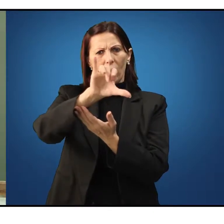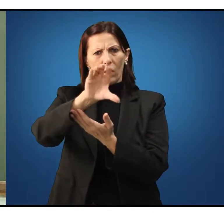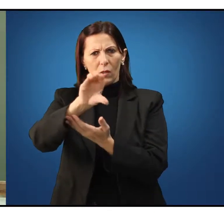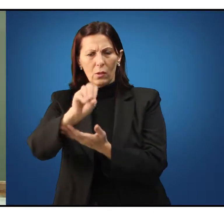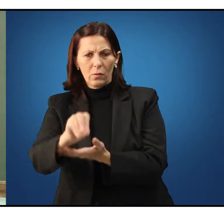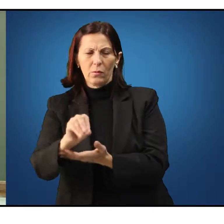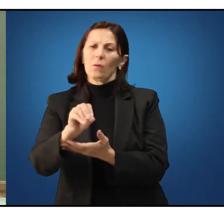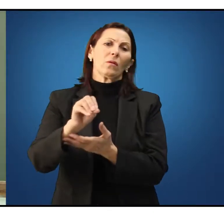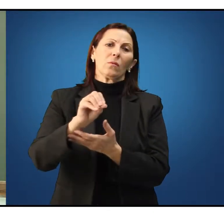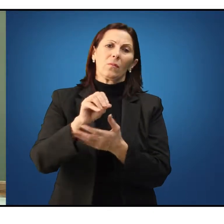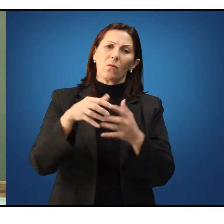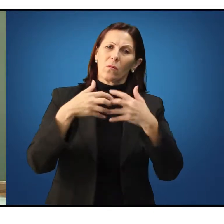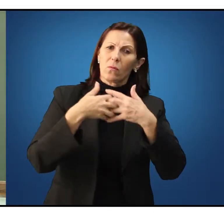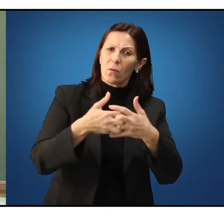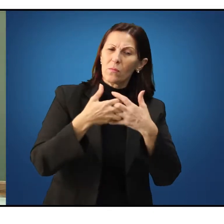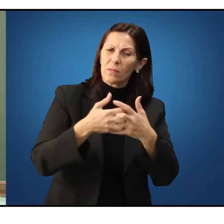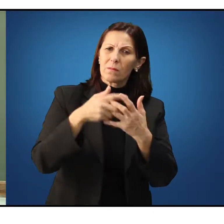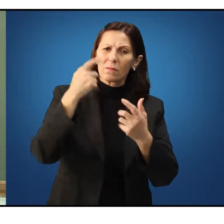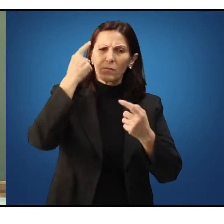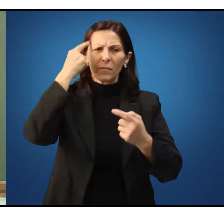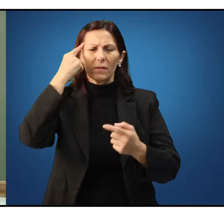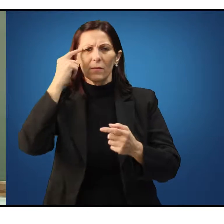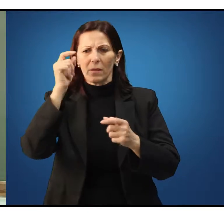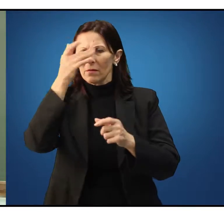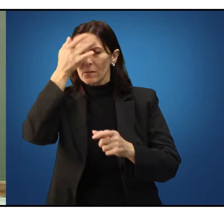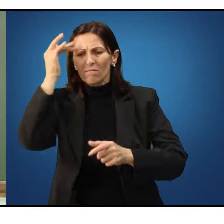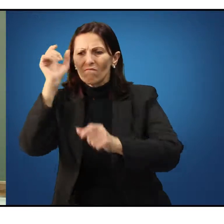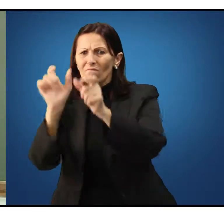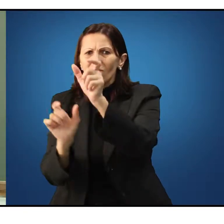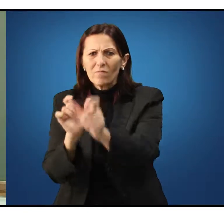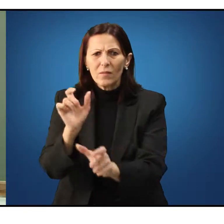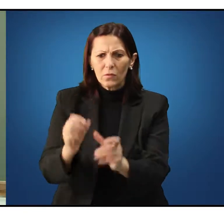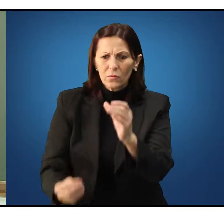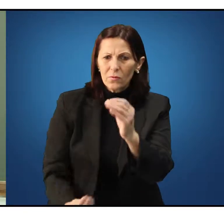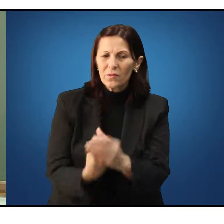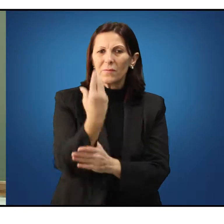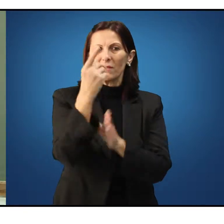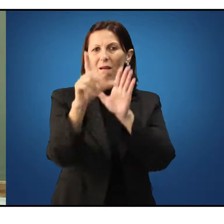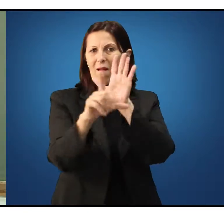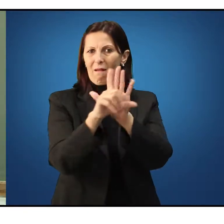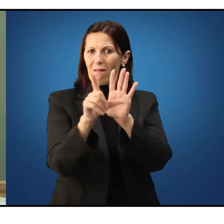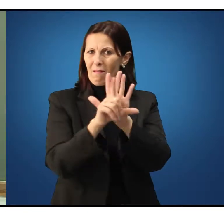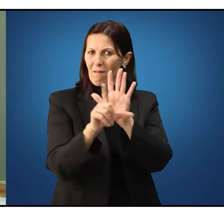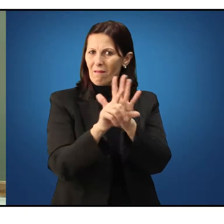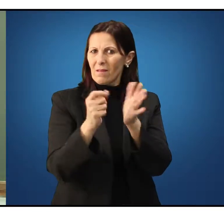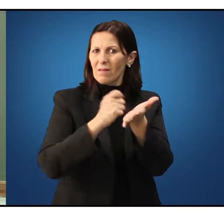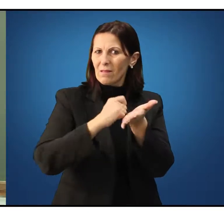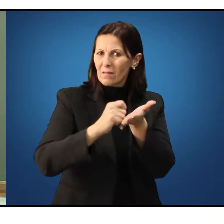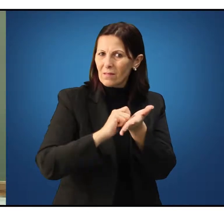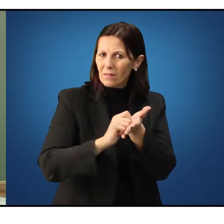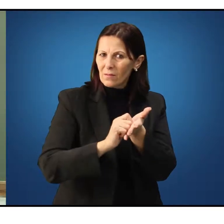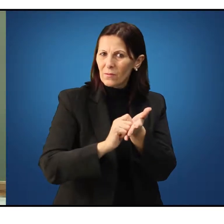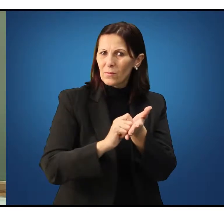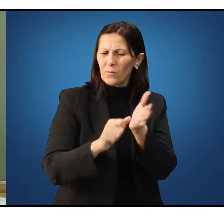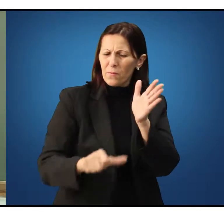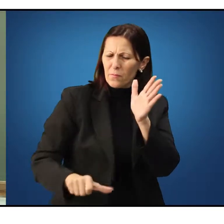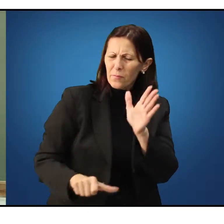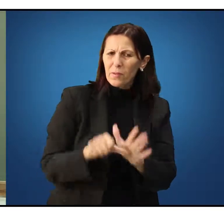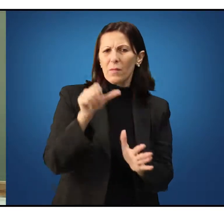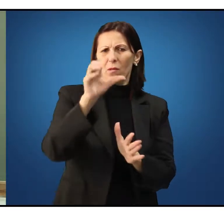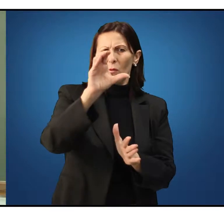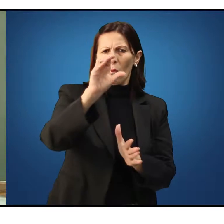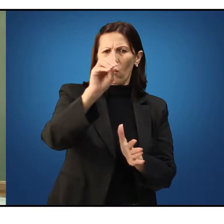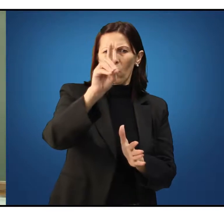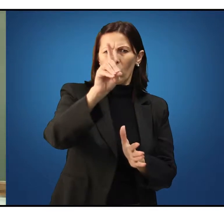pensamento humano. O surgimento da lei escrita, os primeiros códigos de